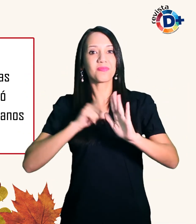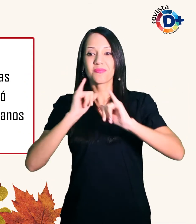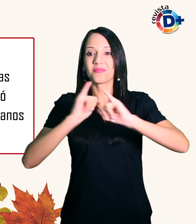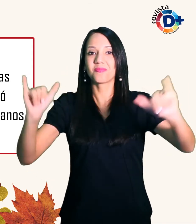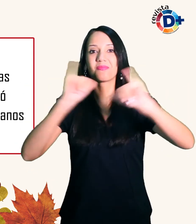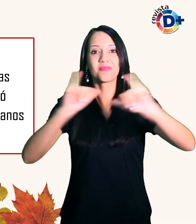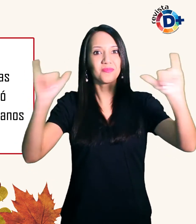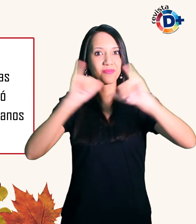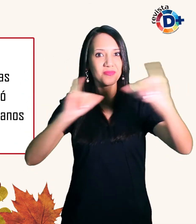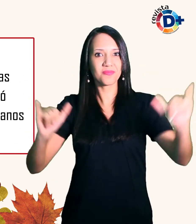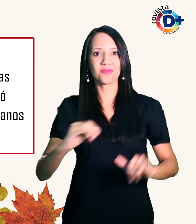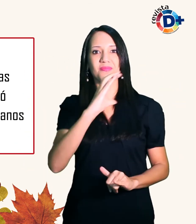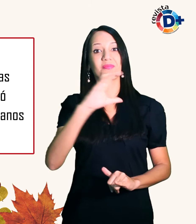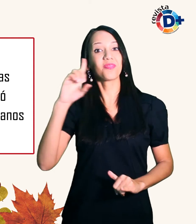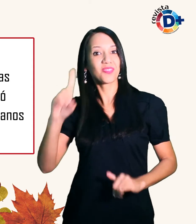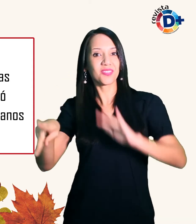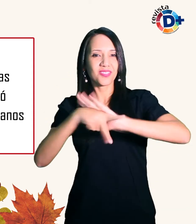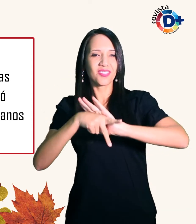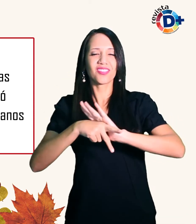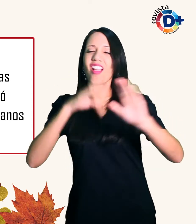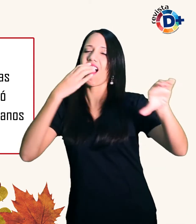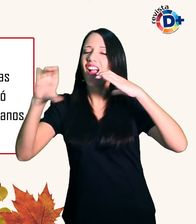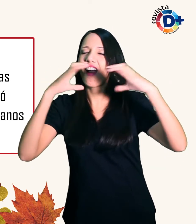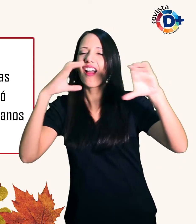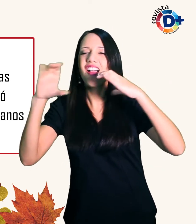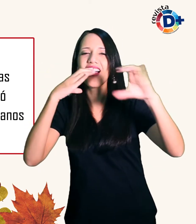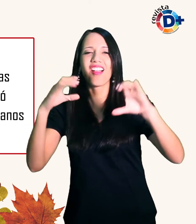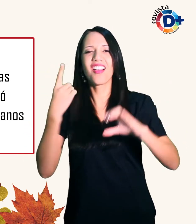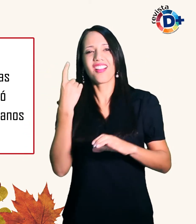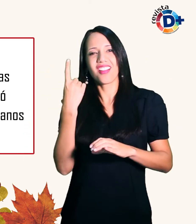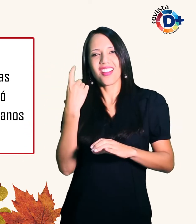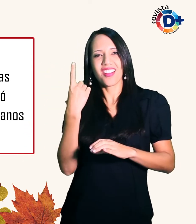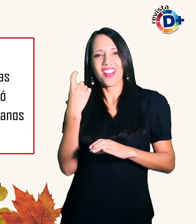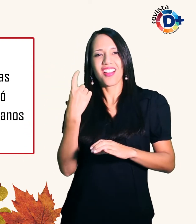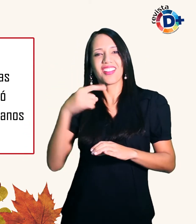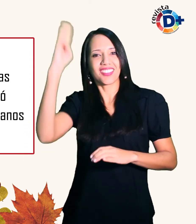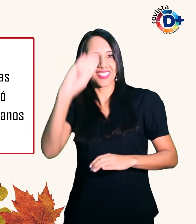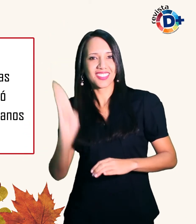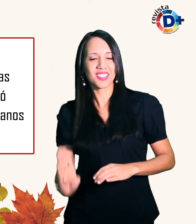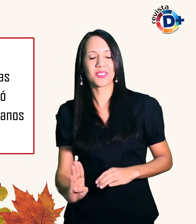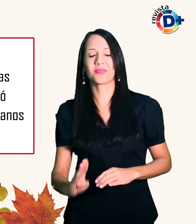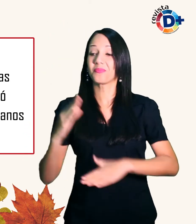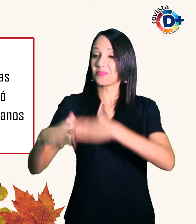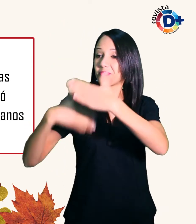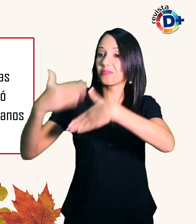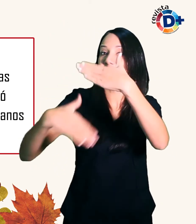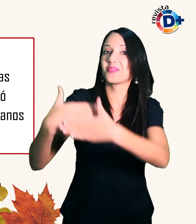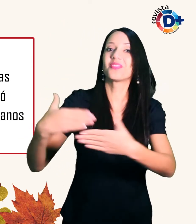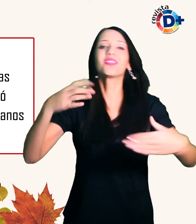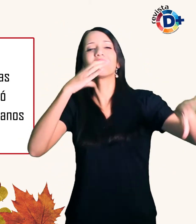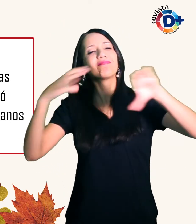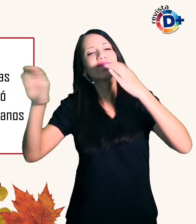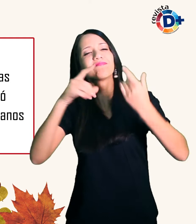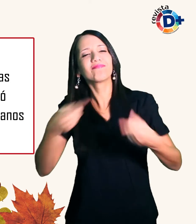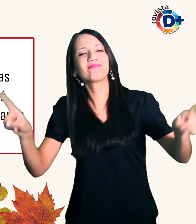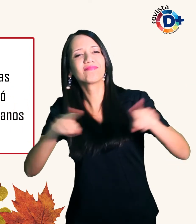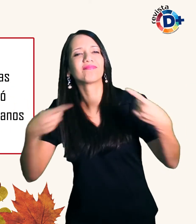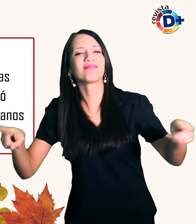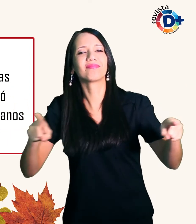Além da carreira na música ele é formado em sistemas de informação e trabalha com desenvolvimento de software para